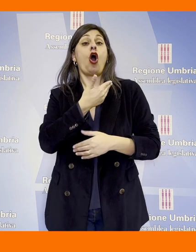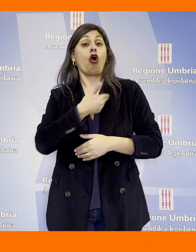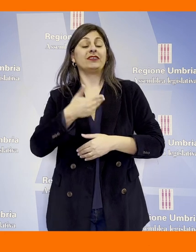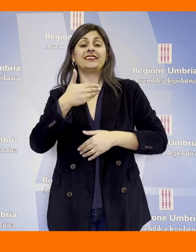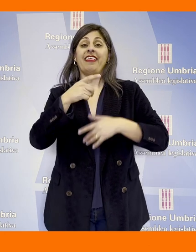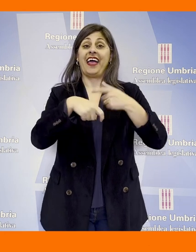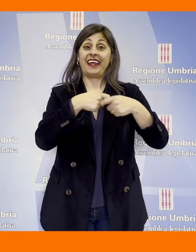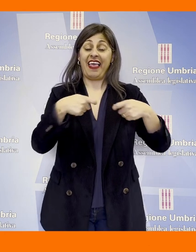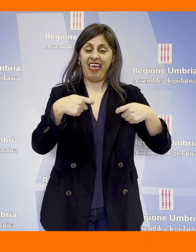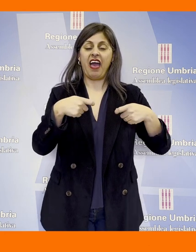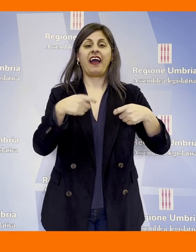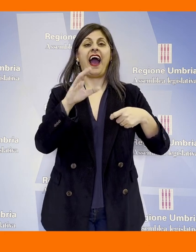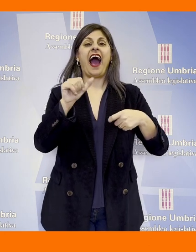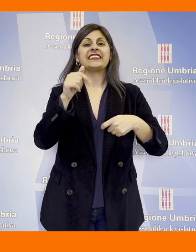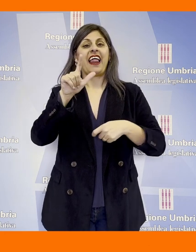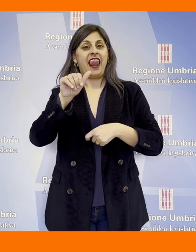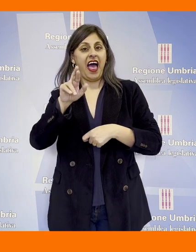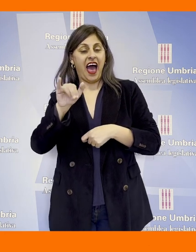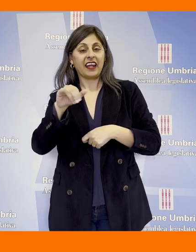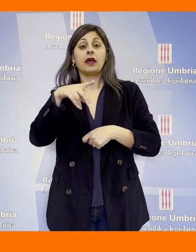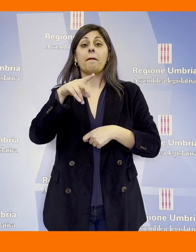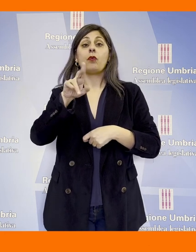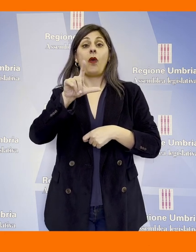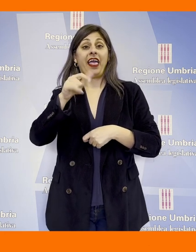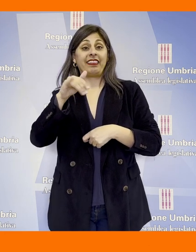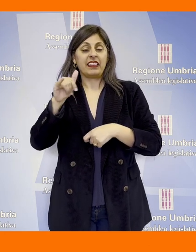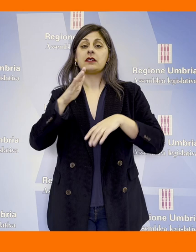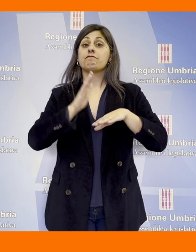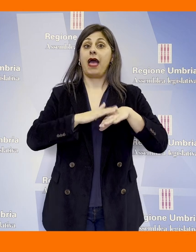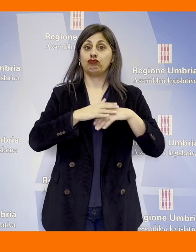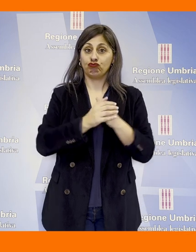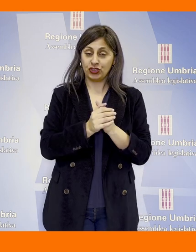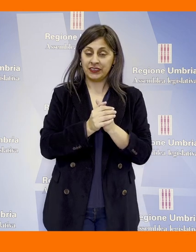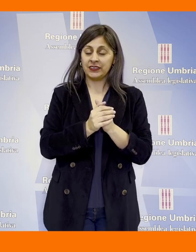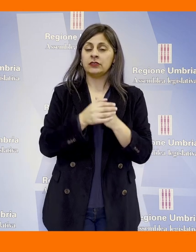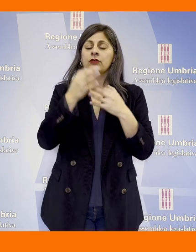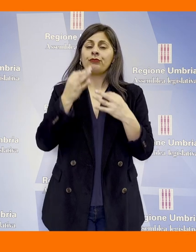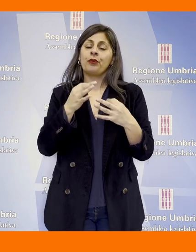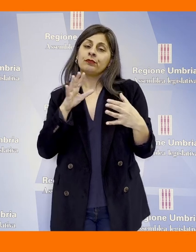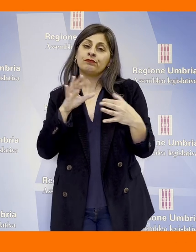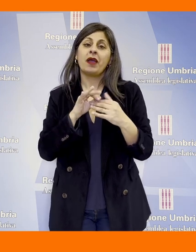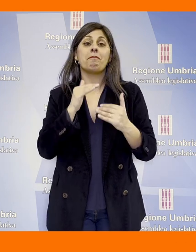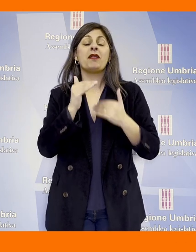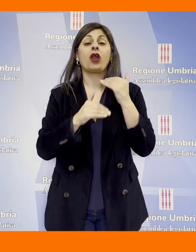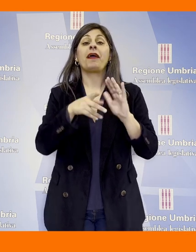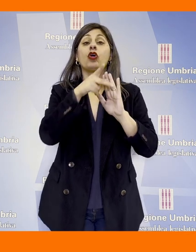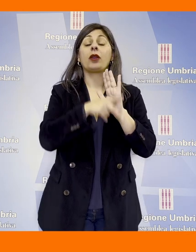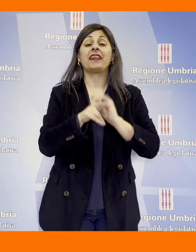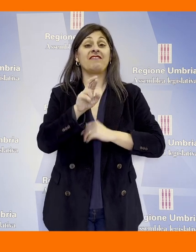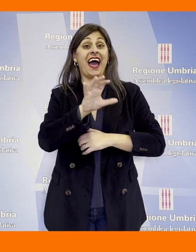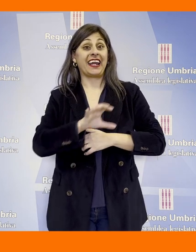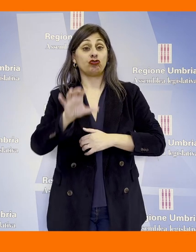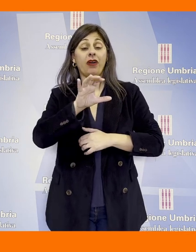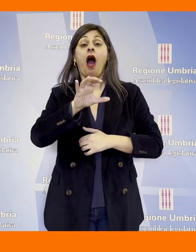dei consiglieri della Lega Castellari, Puletti e Mancini sul miglioramento della normativa